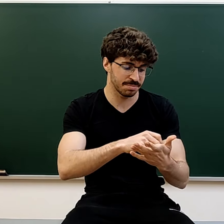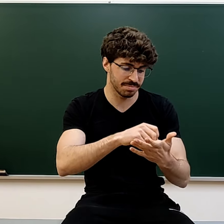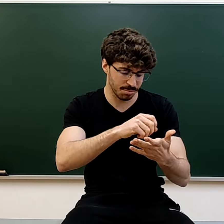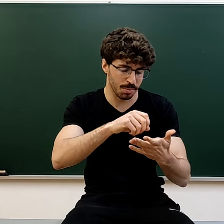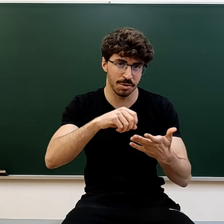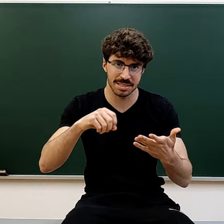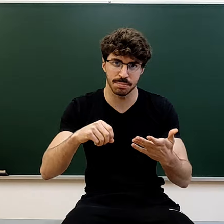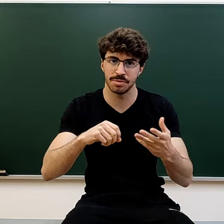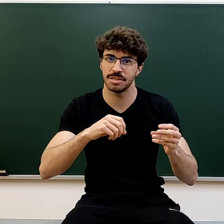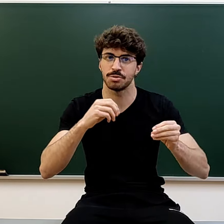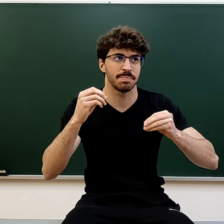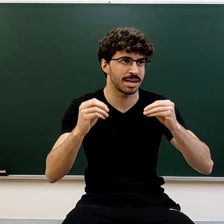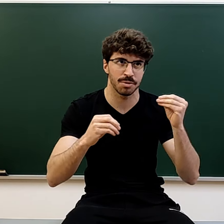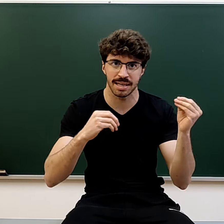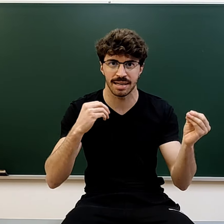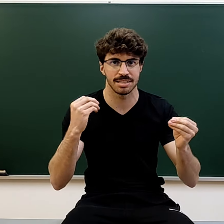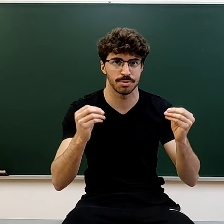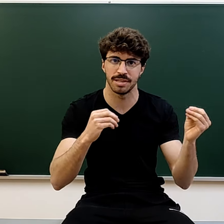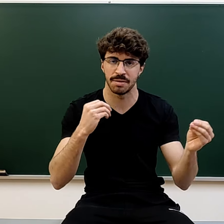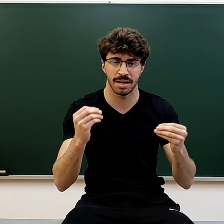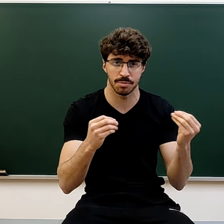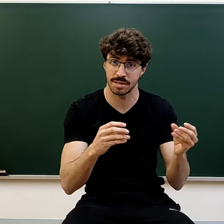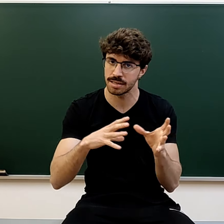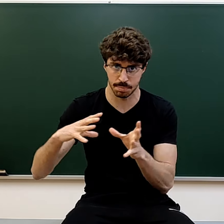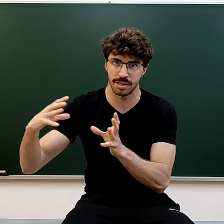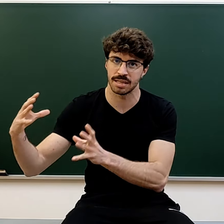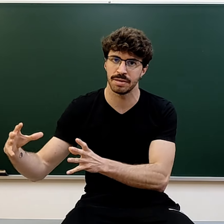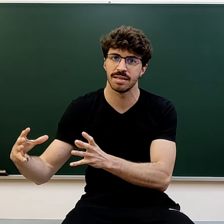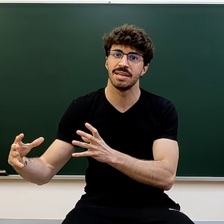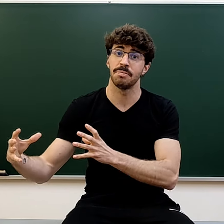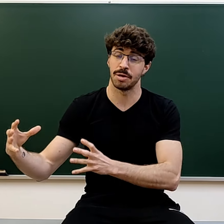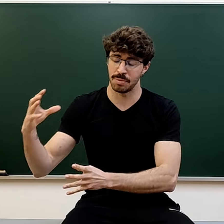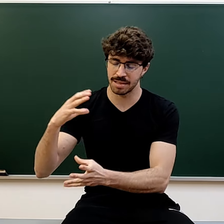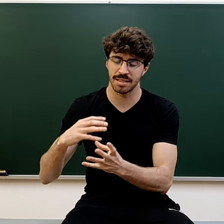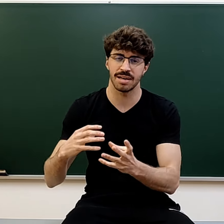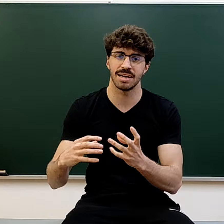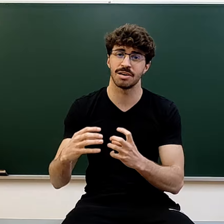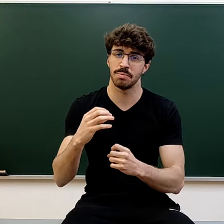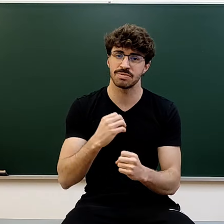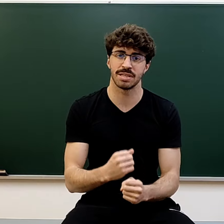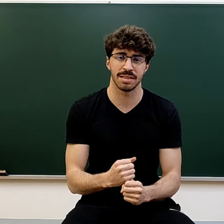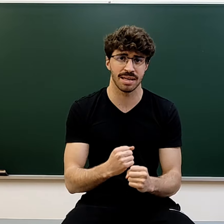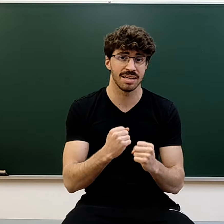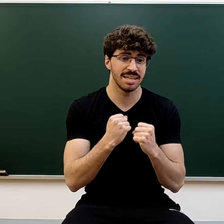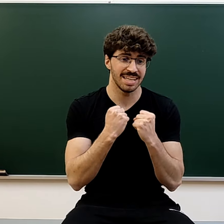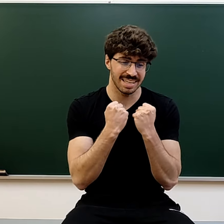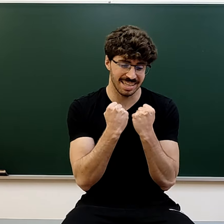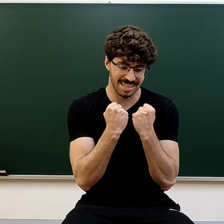tomando más apuntes o aplicando una técnica de estudio determinada u otra, que puede servir, pero me voy a centrar en algo más fundamental, que